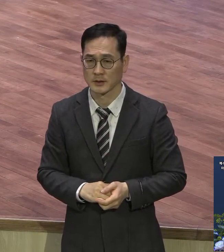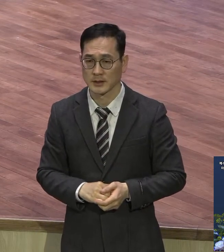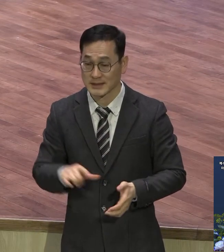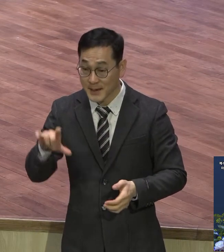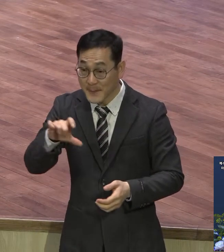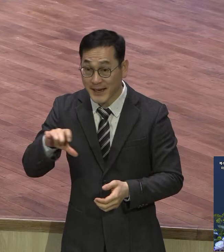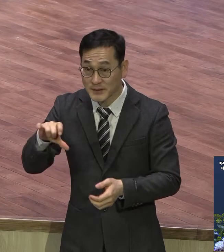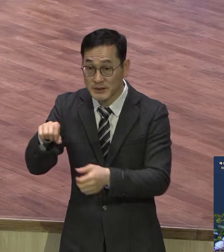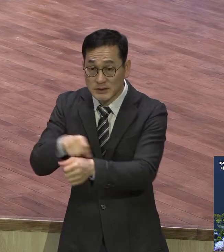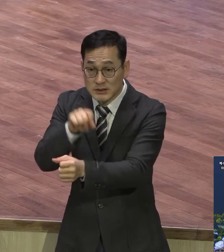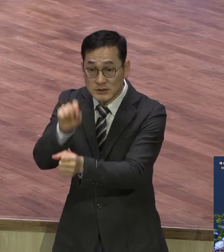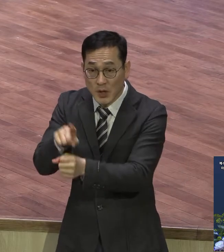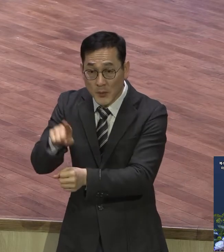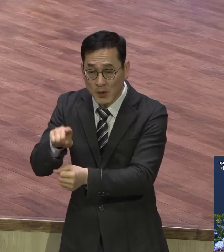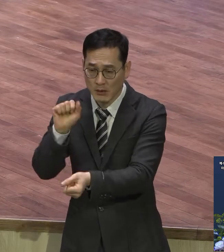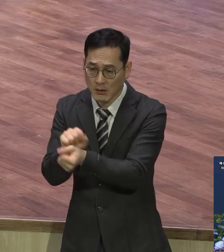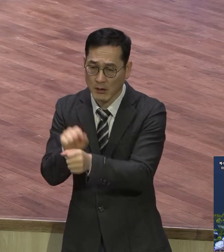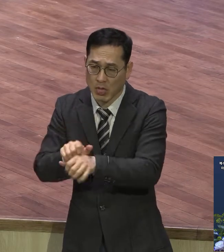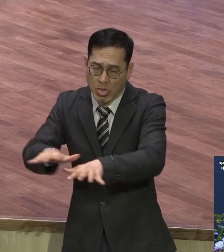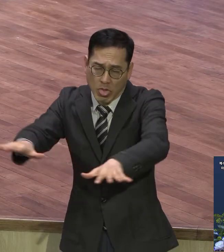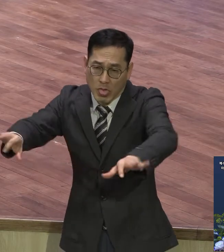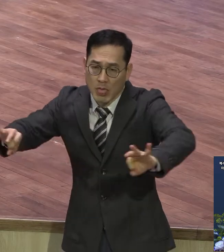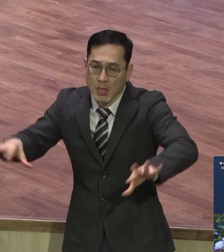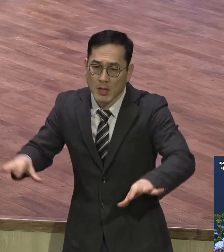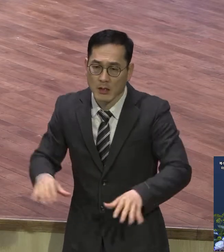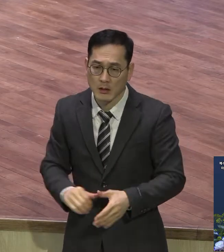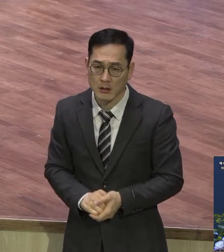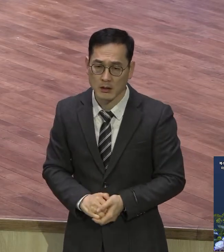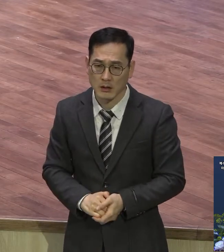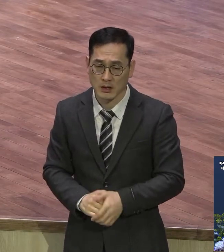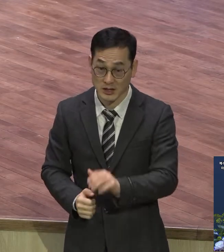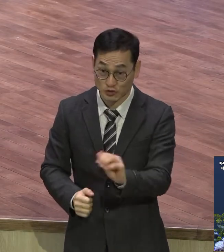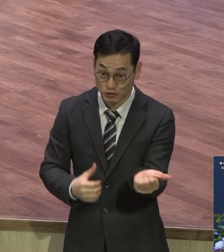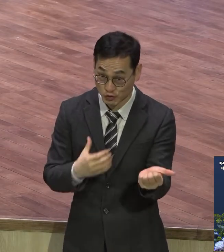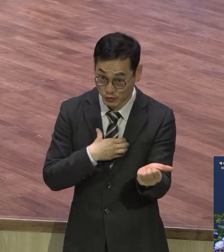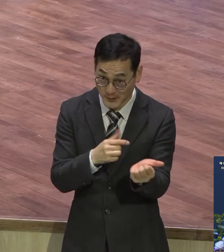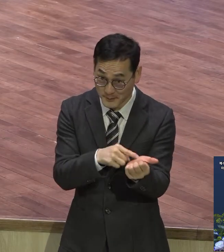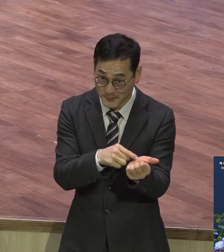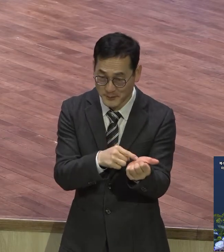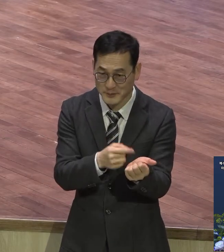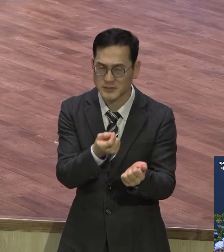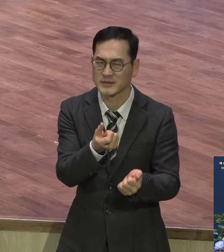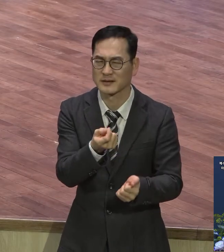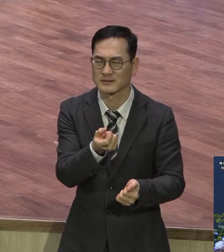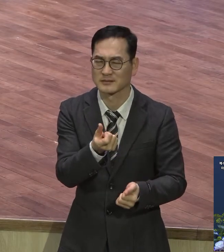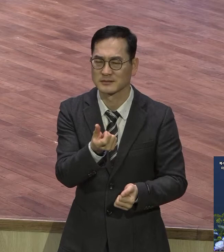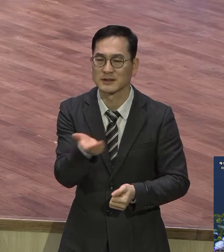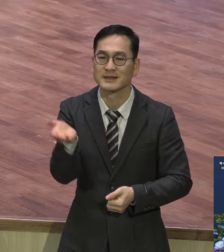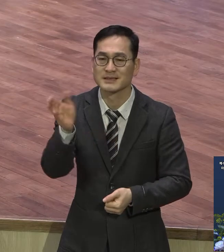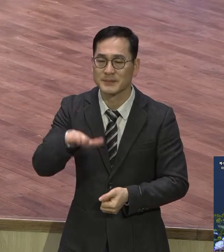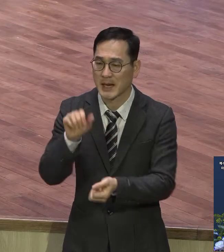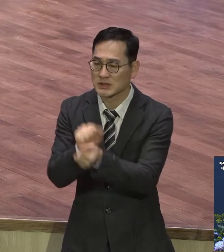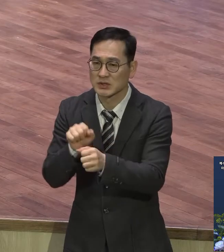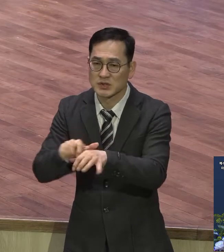빠른 전파력입니다. 치사율은 그렇게 낮지만 전파 속도는